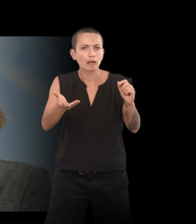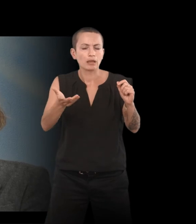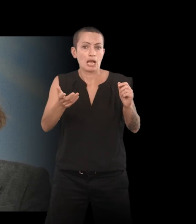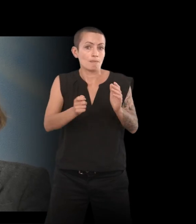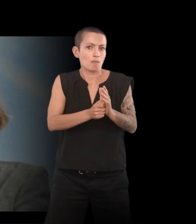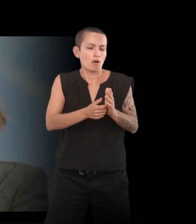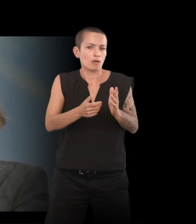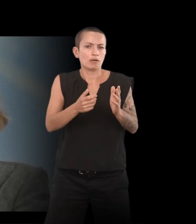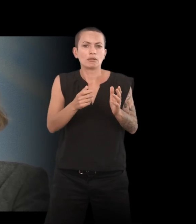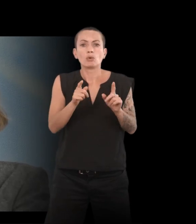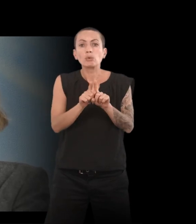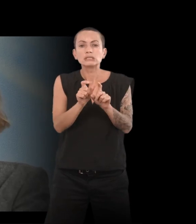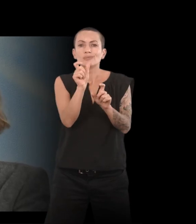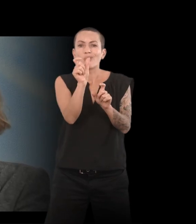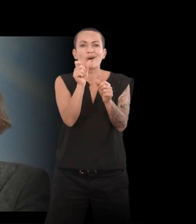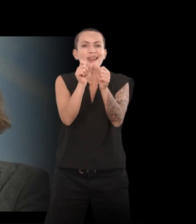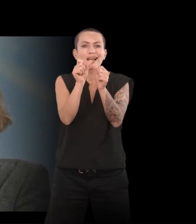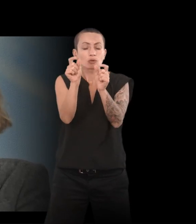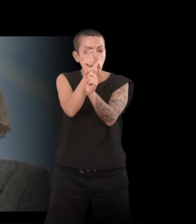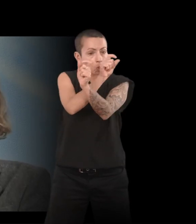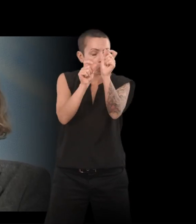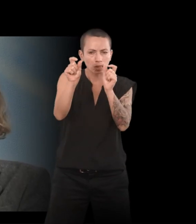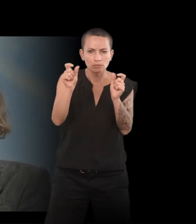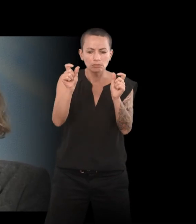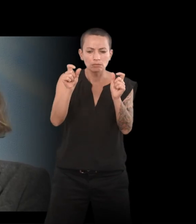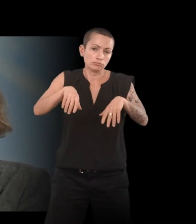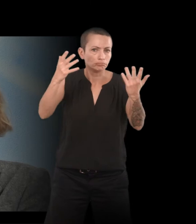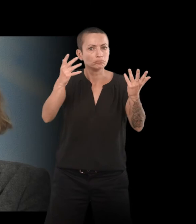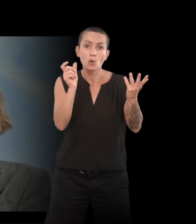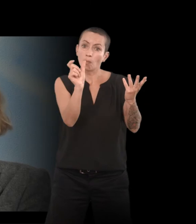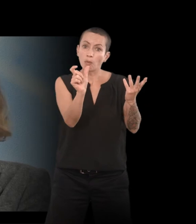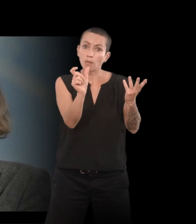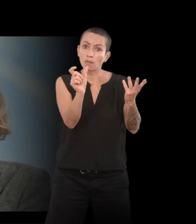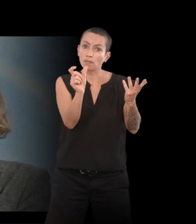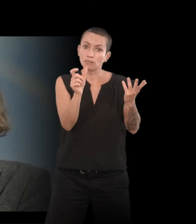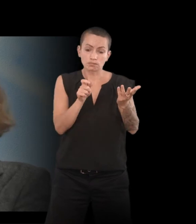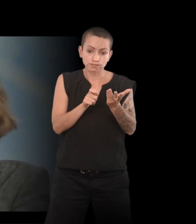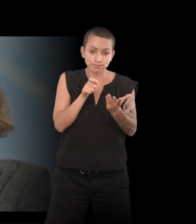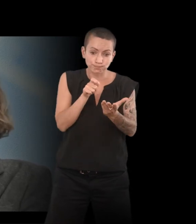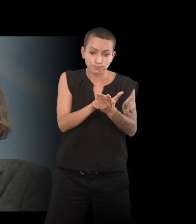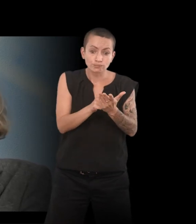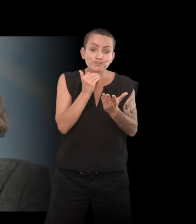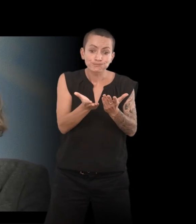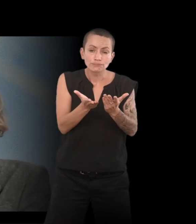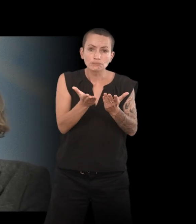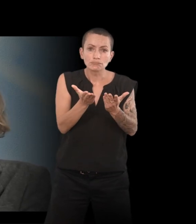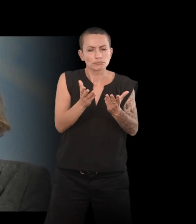et voilà, j'inversais l'ordre des lettres, etc., et je me suis dit, mais je vais jouer là-dessus. Puisque ce mot ne veut pas s'écrire tel qu'il devrait s'écrire normalement,